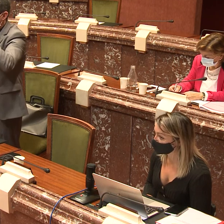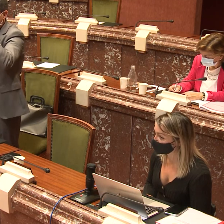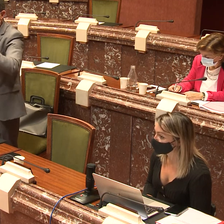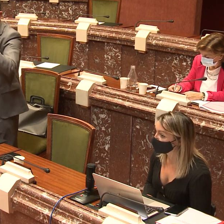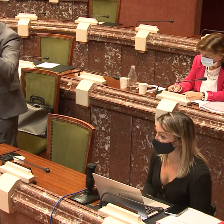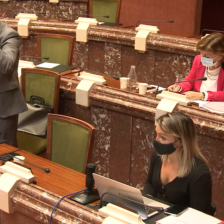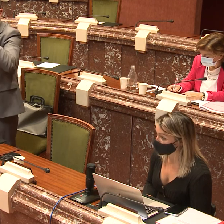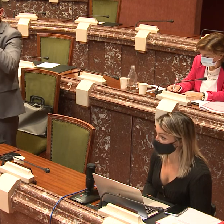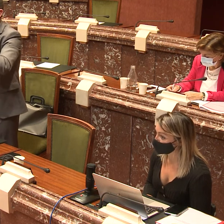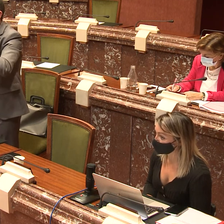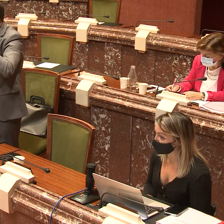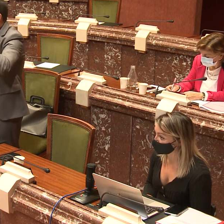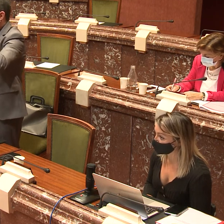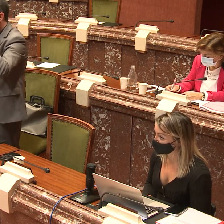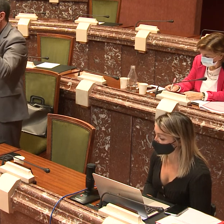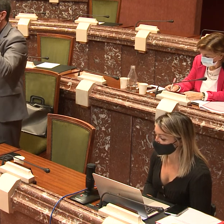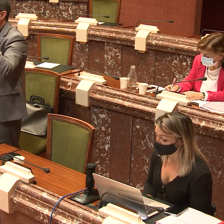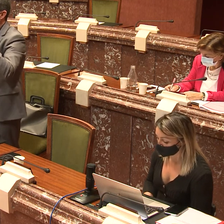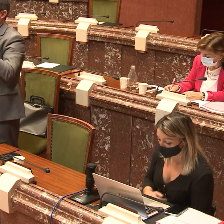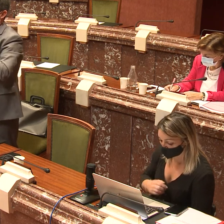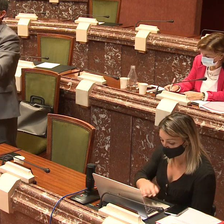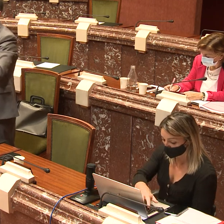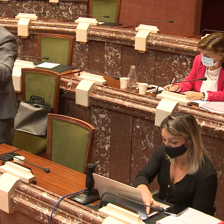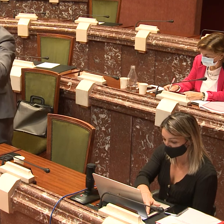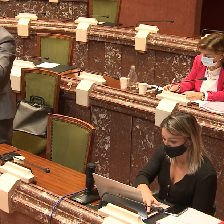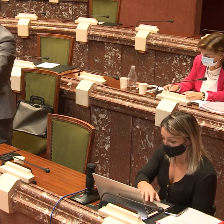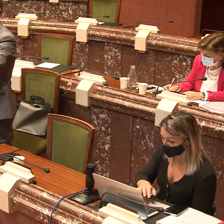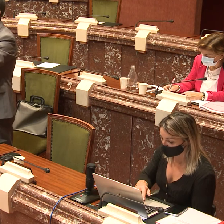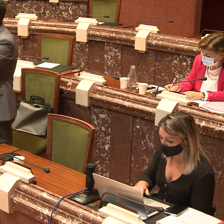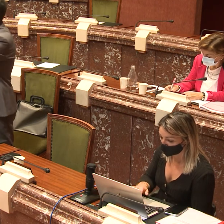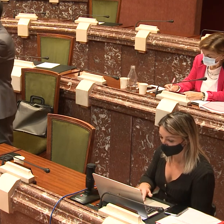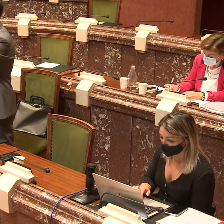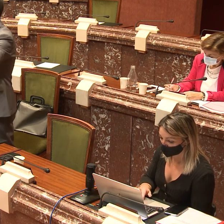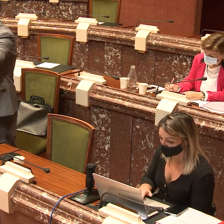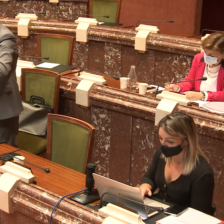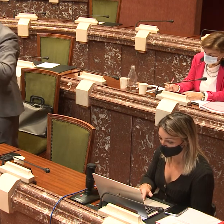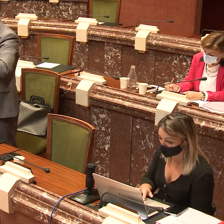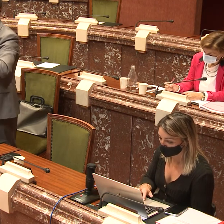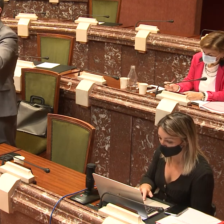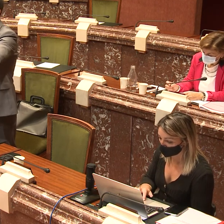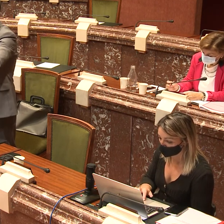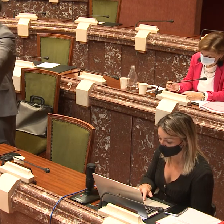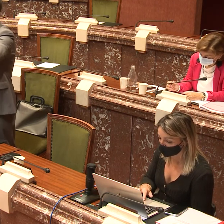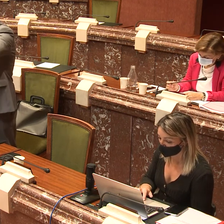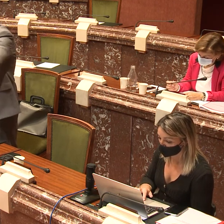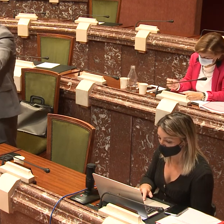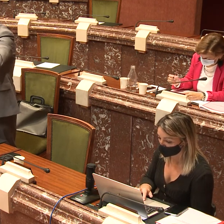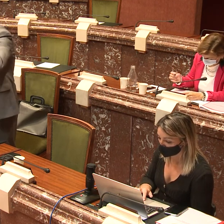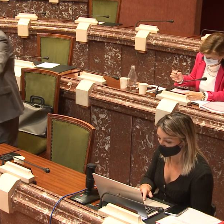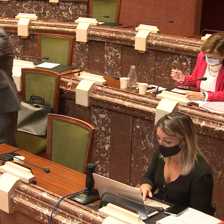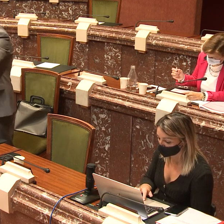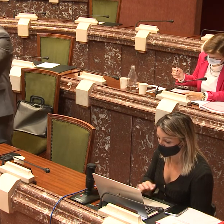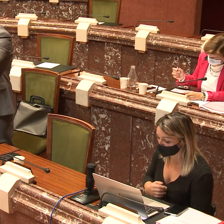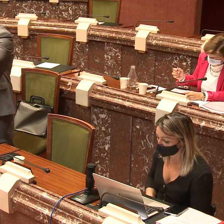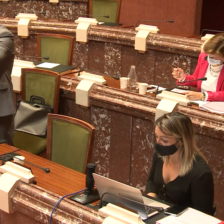comunidades también, pues, tenemos… O sea, también se cumplen estas premisas, pero necesitamos, pues, ciertos presupuestos para poder llegar